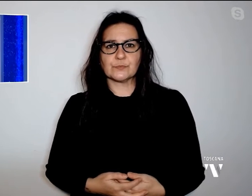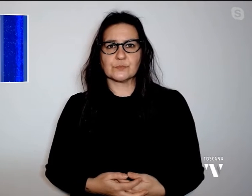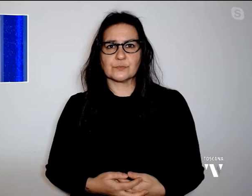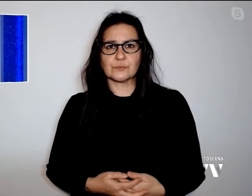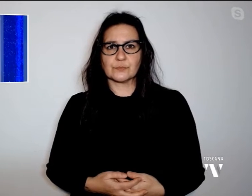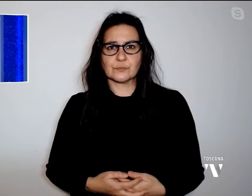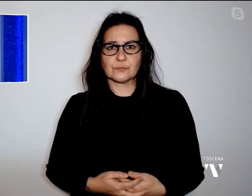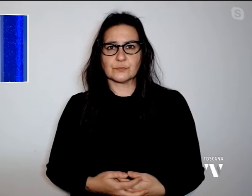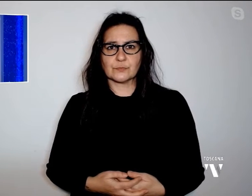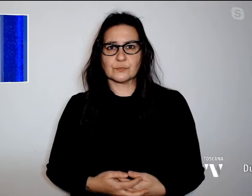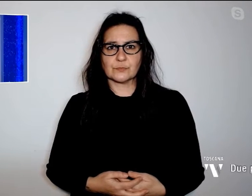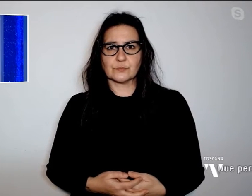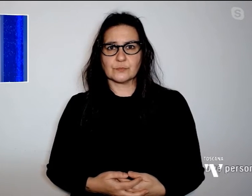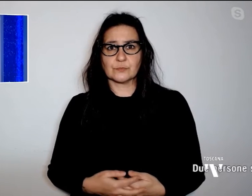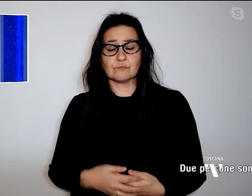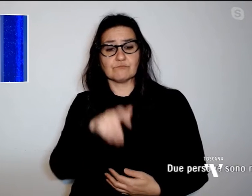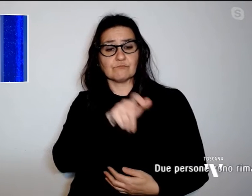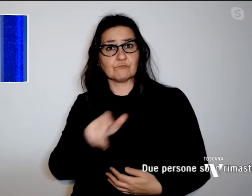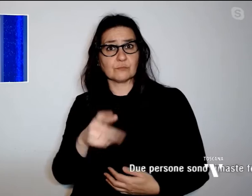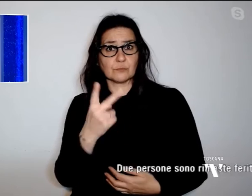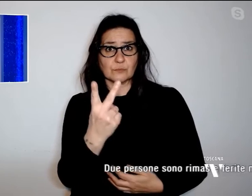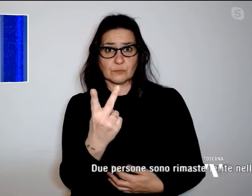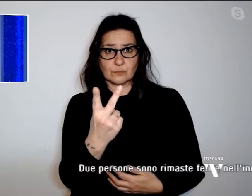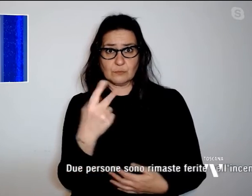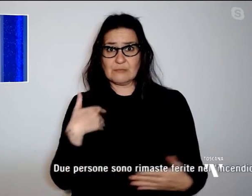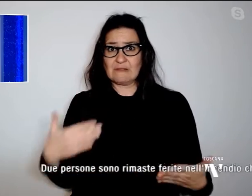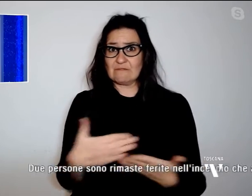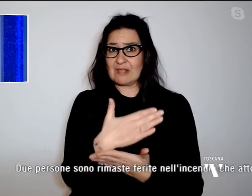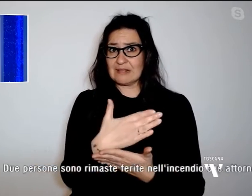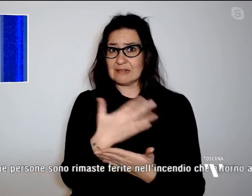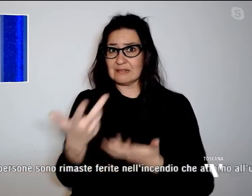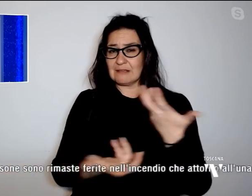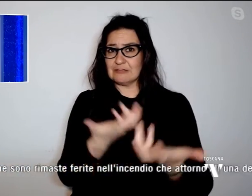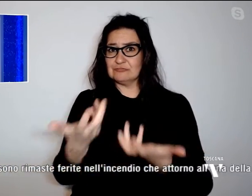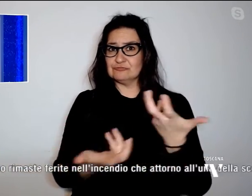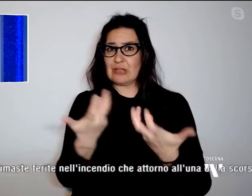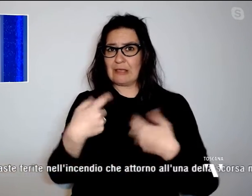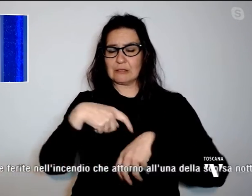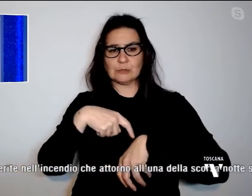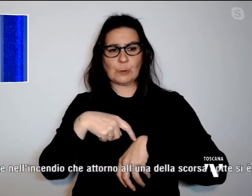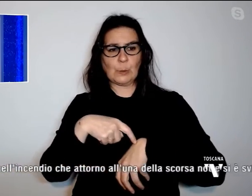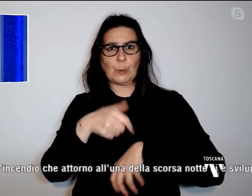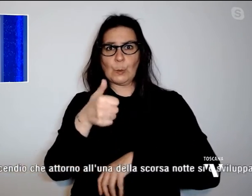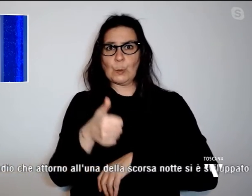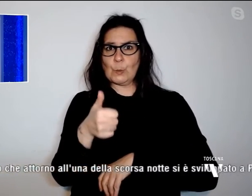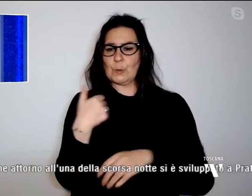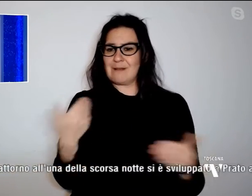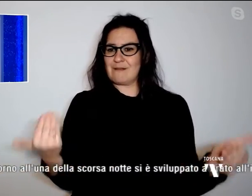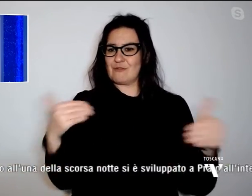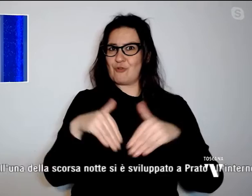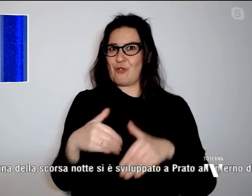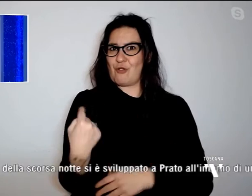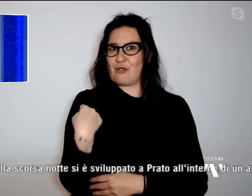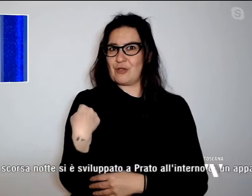Due persone sono rimaste ferite nell'incendio che attorno a luna della scorsa notte si è